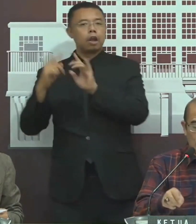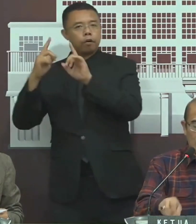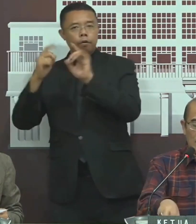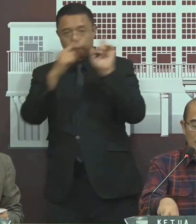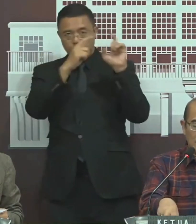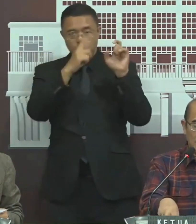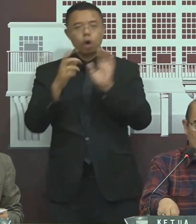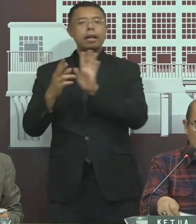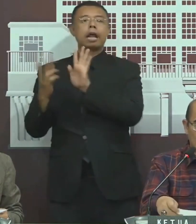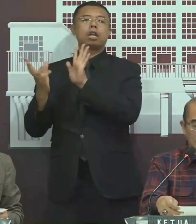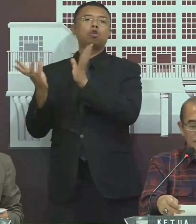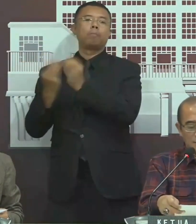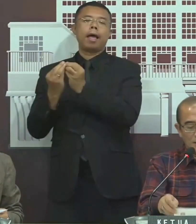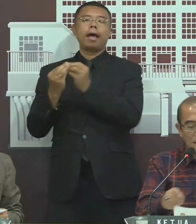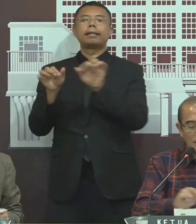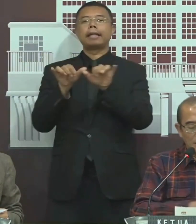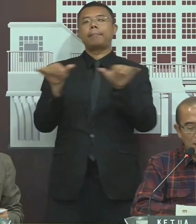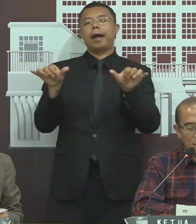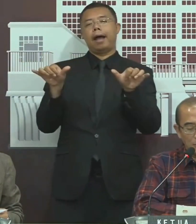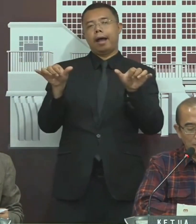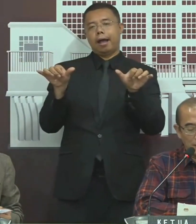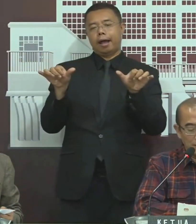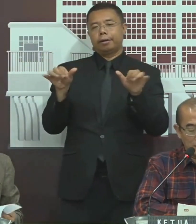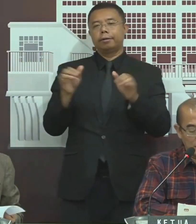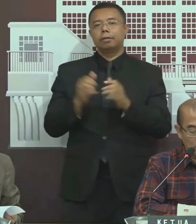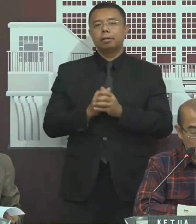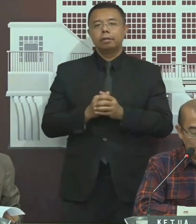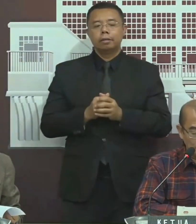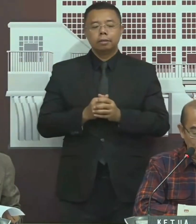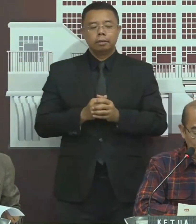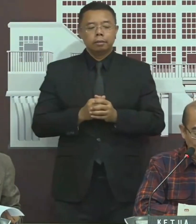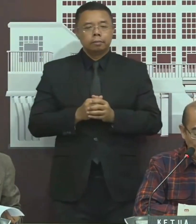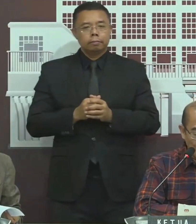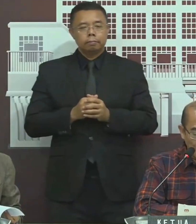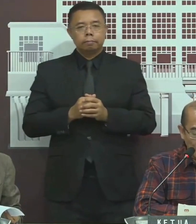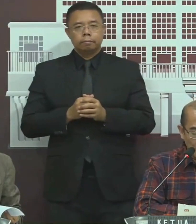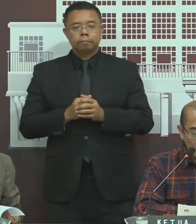Dari form C hasil perano TPS tersebut